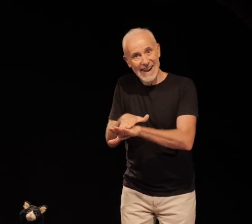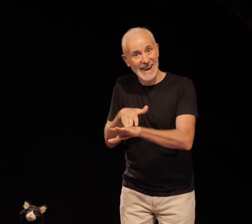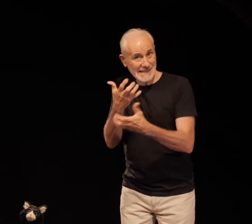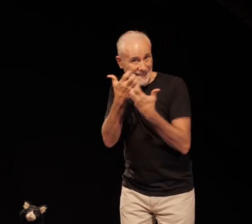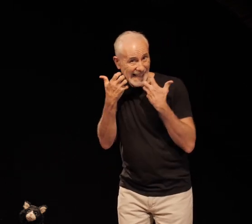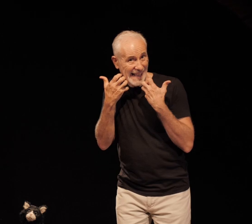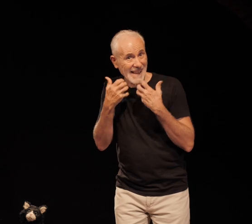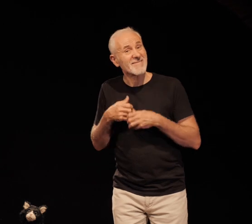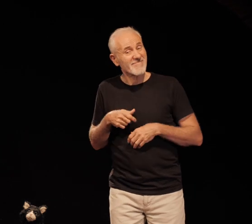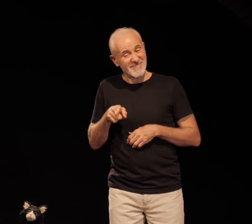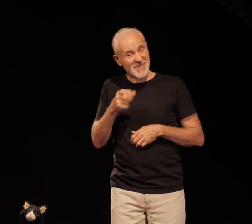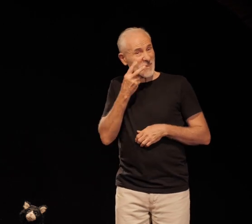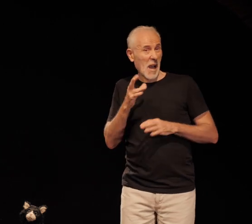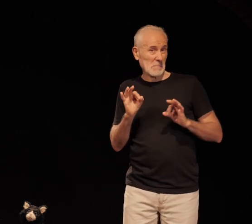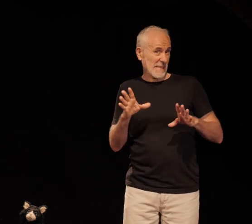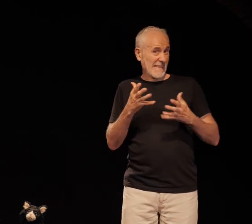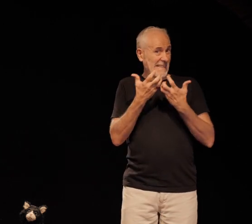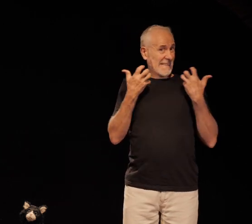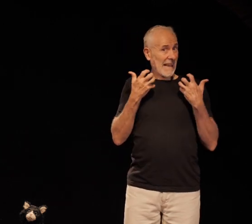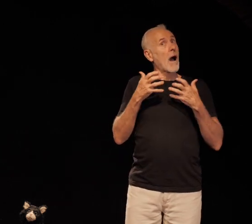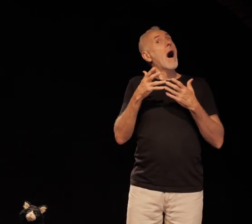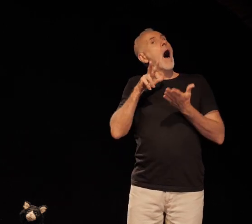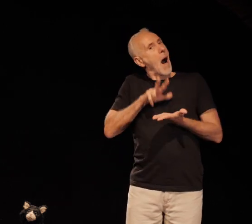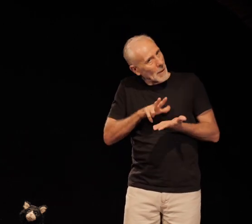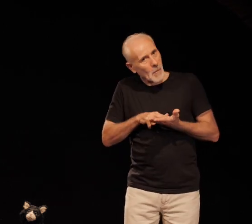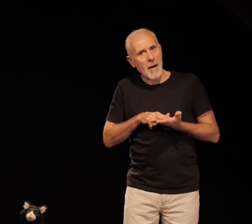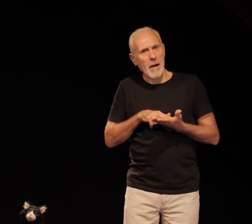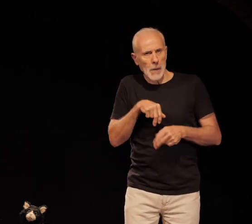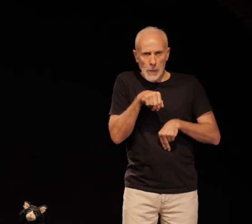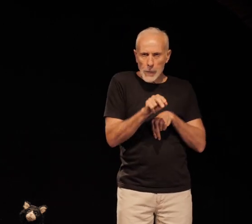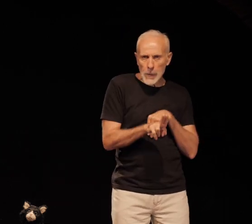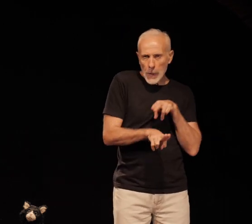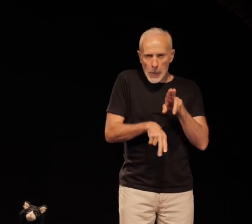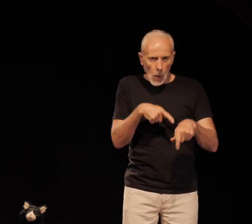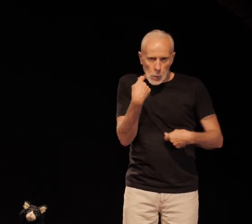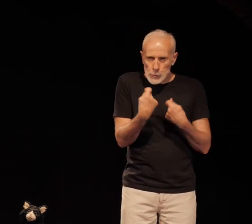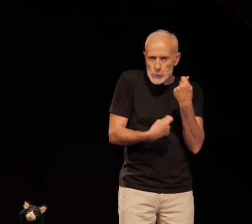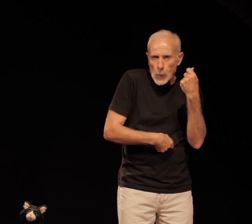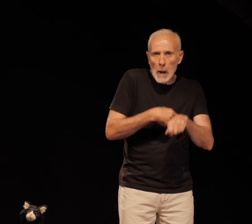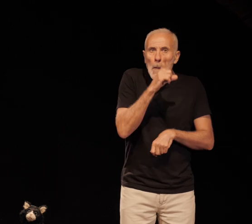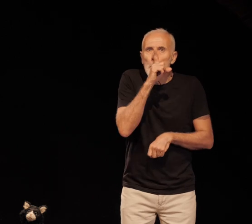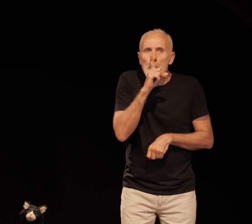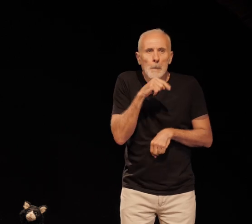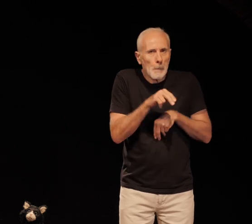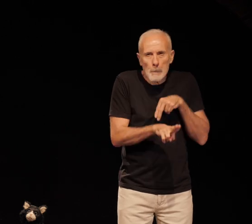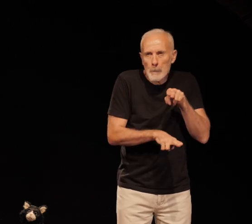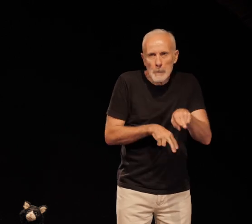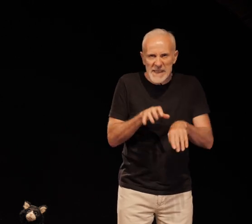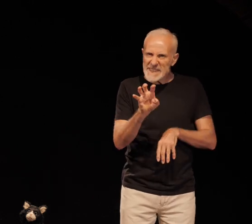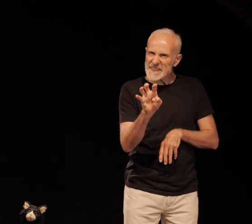Il est élastique et feutré, soyeux, griffu, plein d'électricité statique. Il se